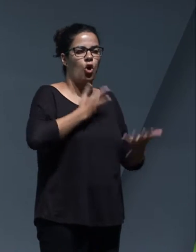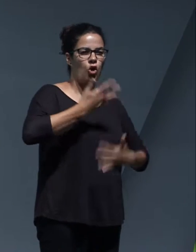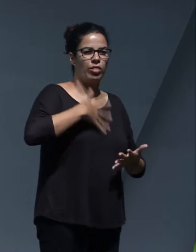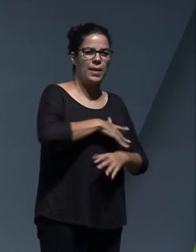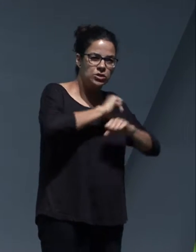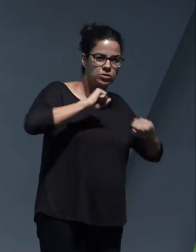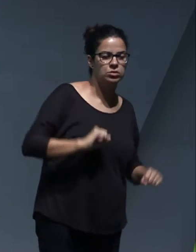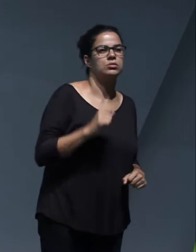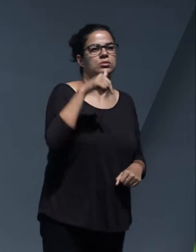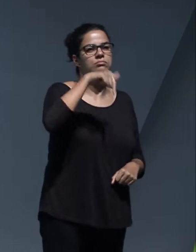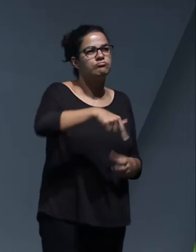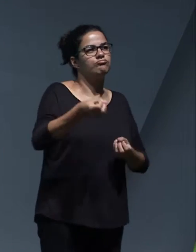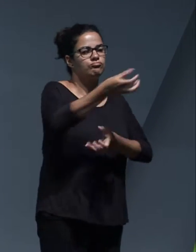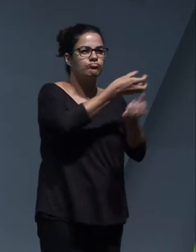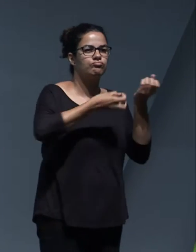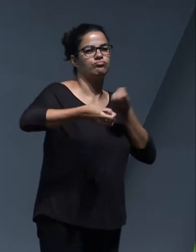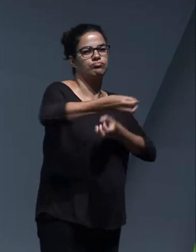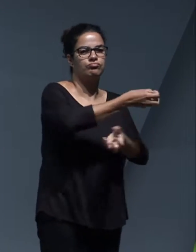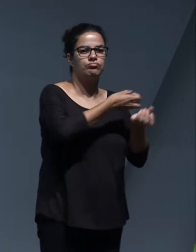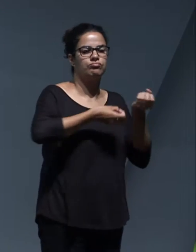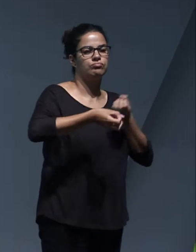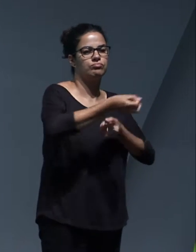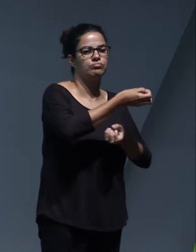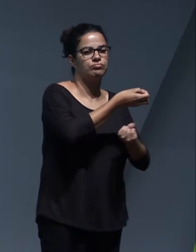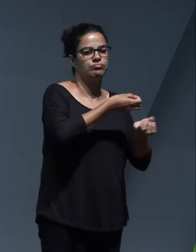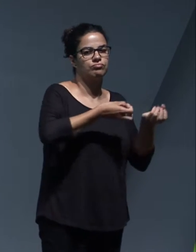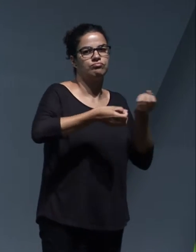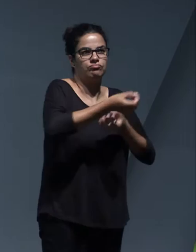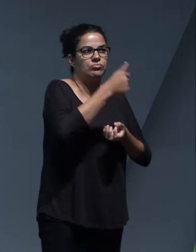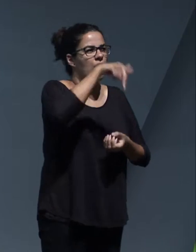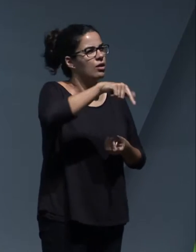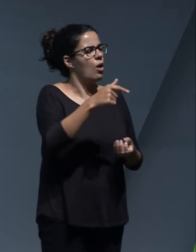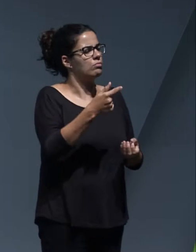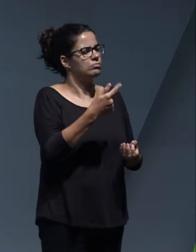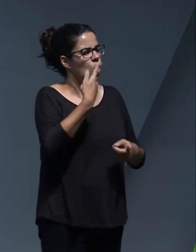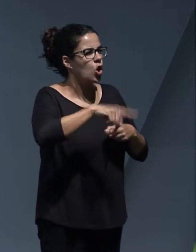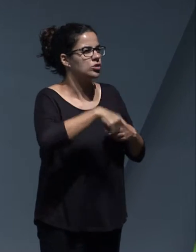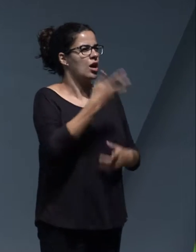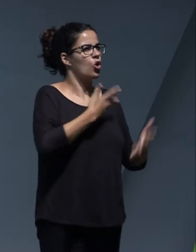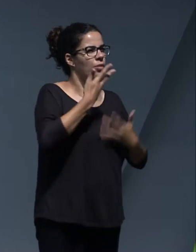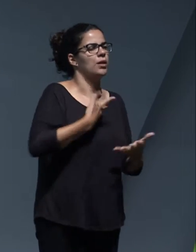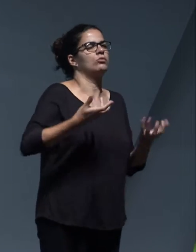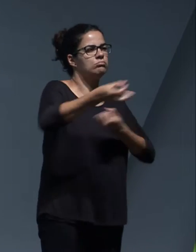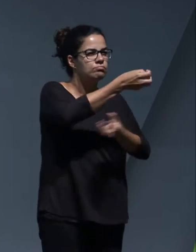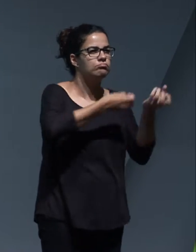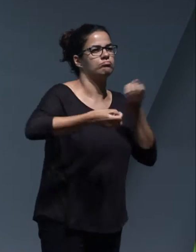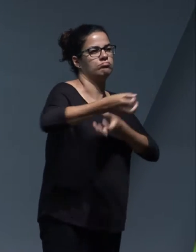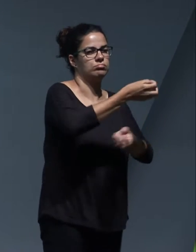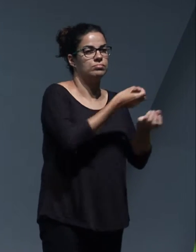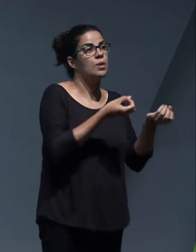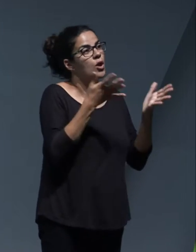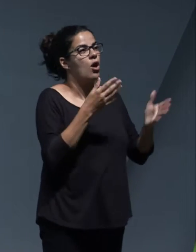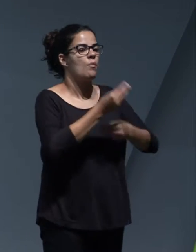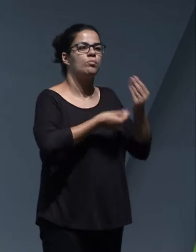ha quedado dentro de esta sala, ¿no? Y sobre todo desde una óptica